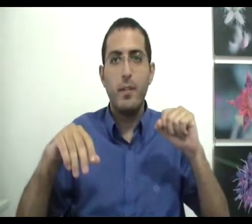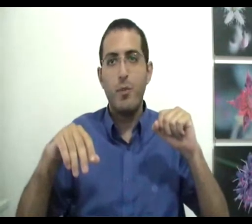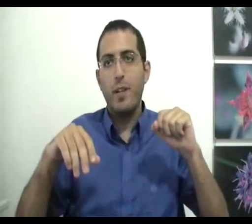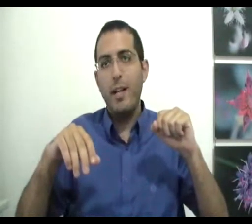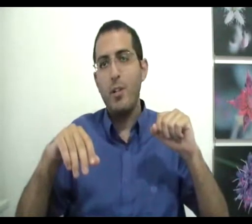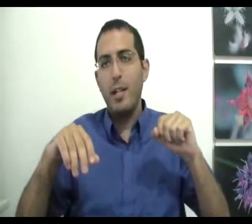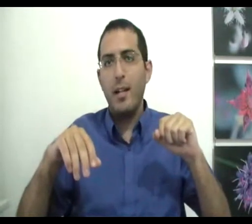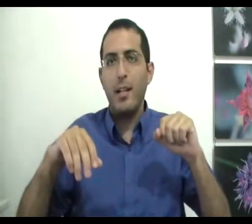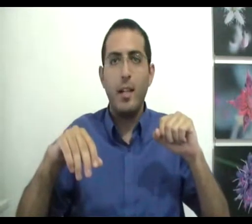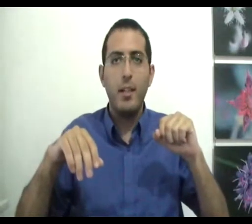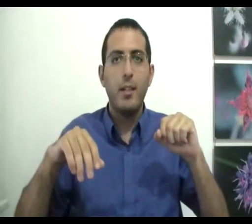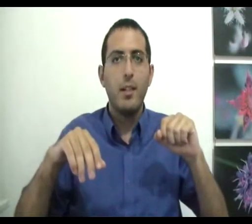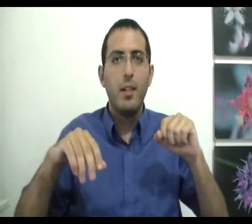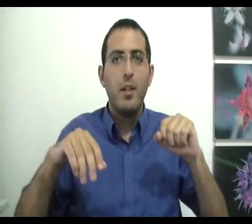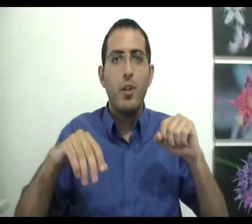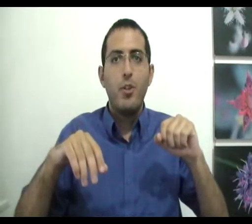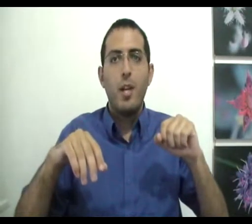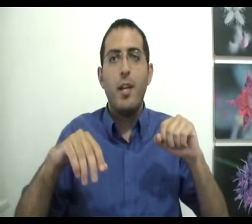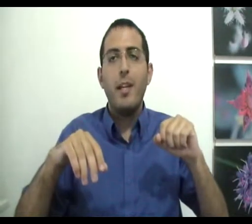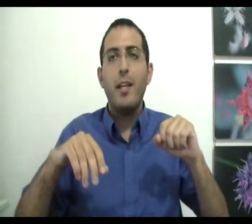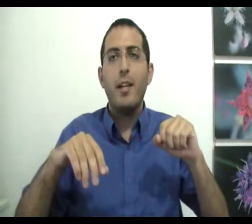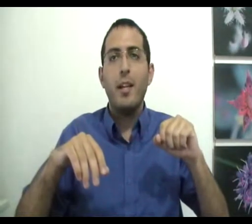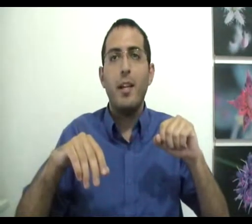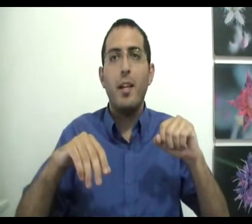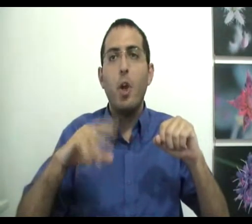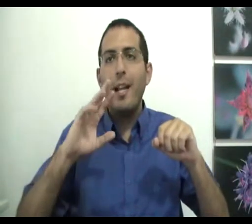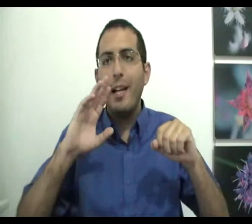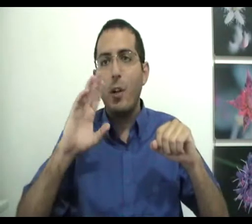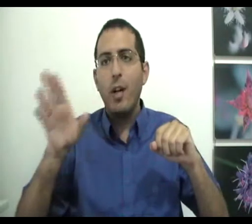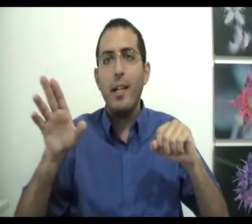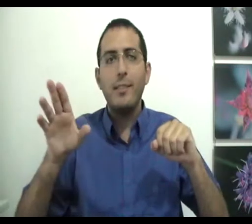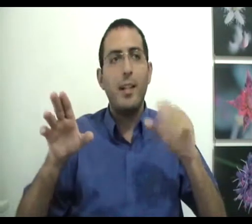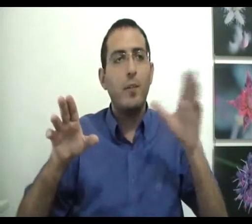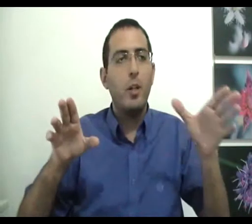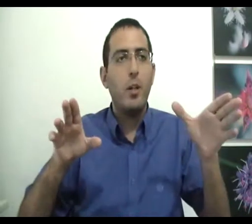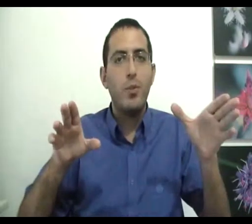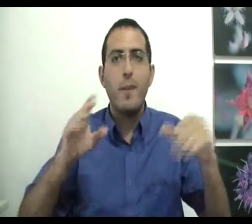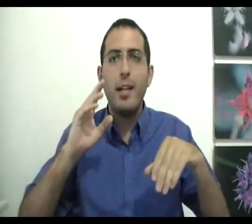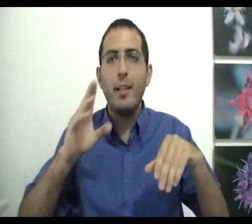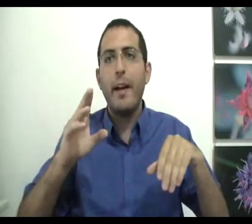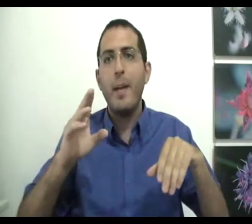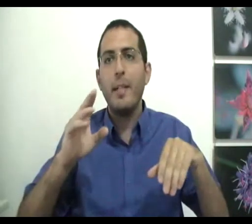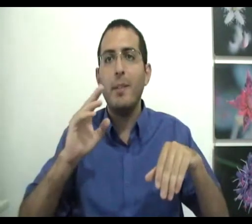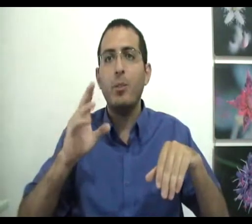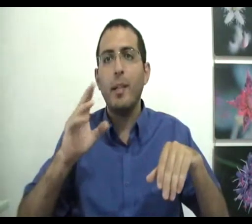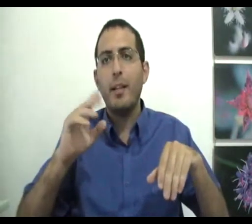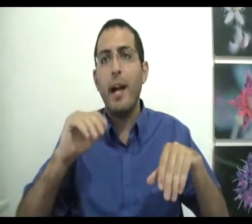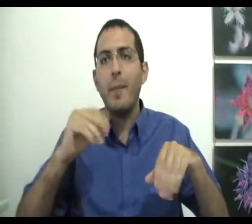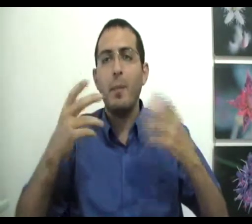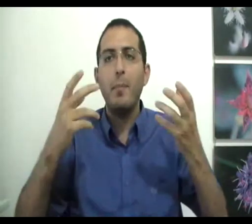והתשובה על השאלה היא שלא ללכת לא אחרי השכל ולא אחרי החושים. אני ללכת אחרי האמת. מה זאת אומרת אחרי האמת? מה אני